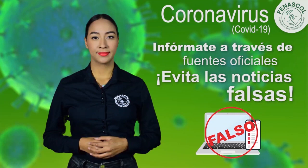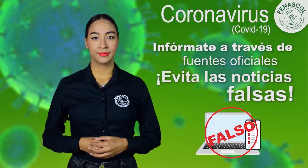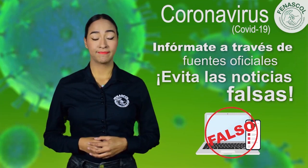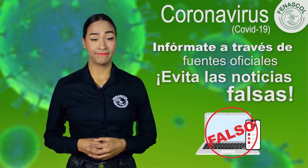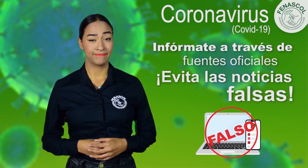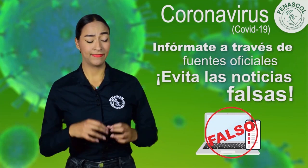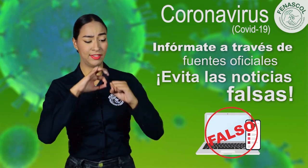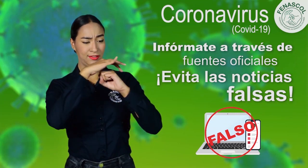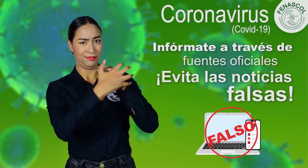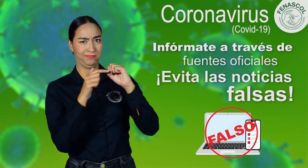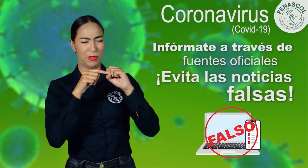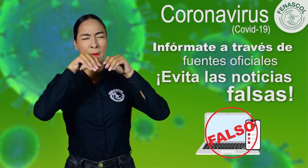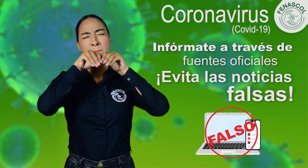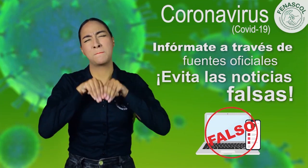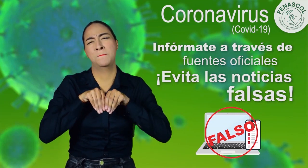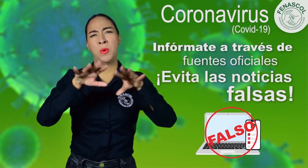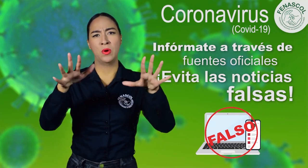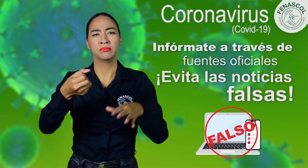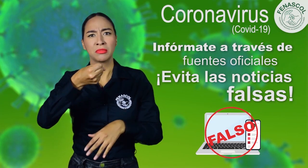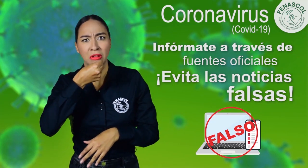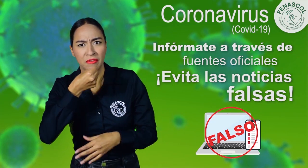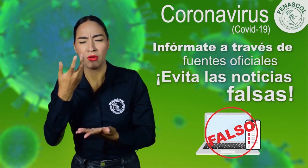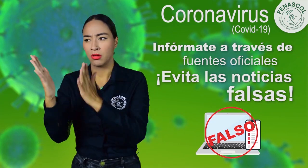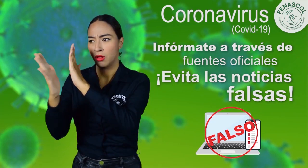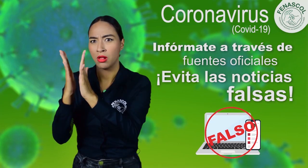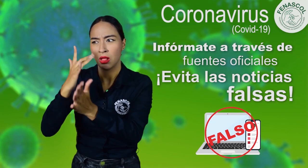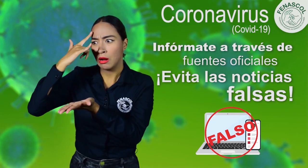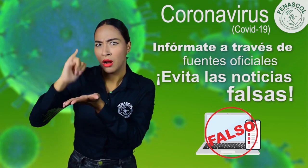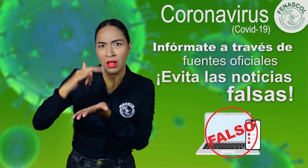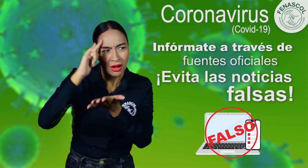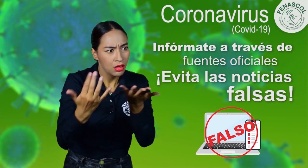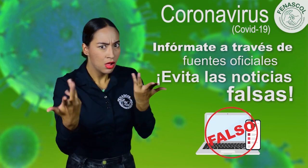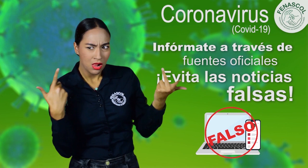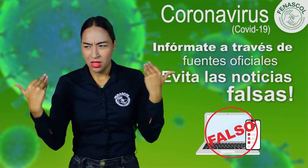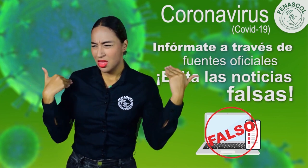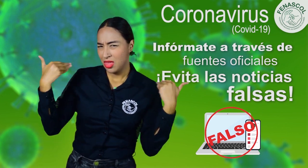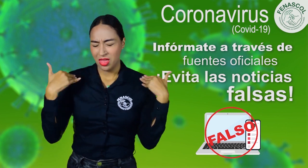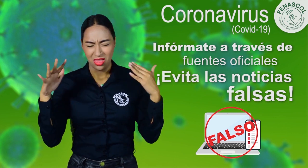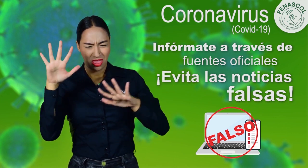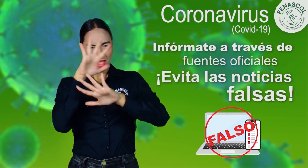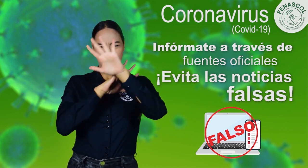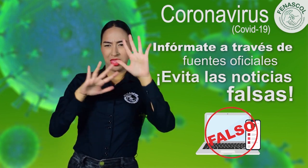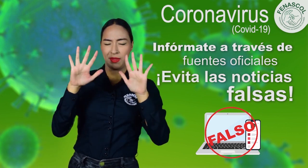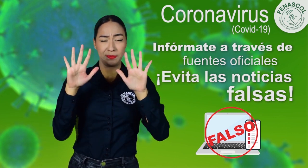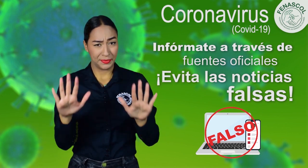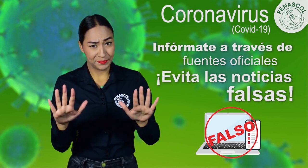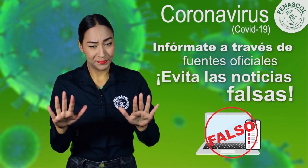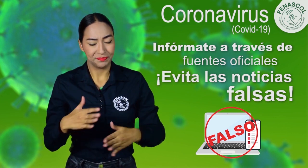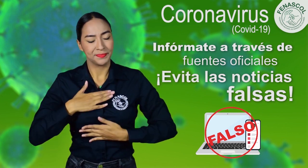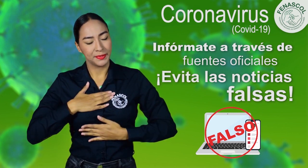Las noticias sobre el coronavirus COVID-19 están por todas partes. Recibimos información de diferentes